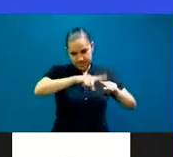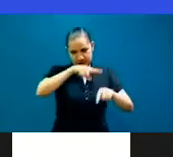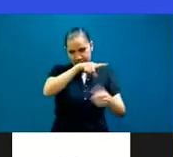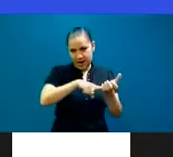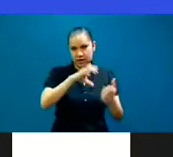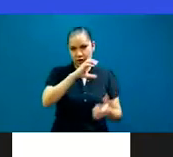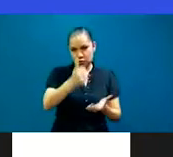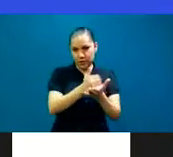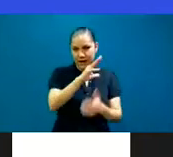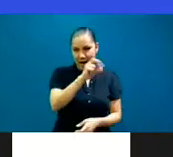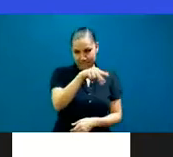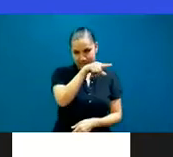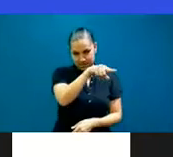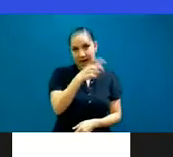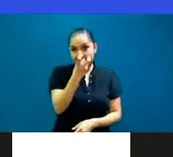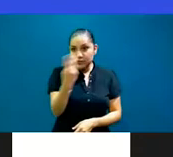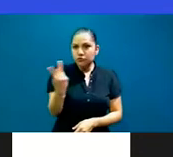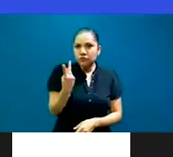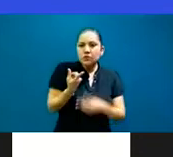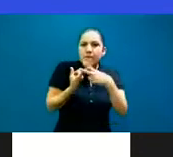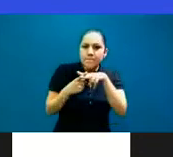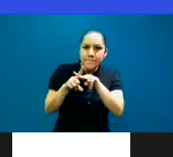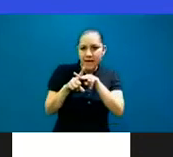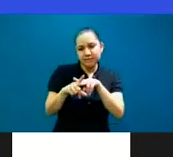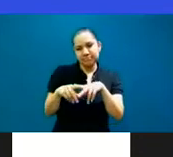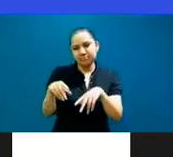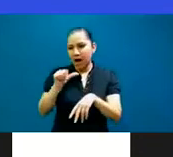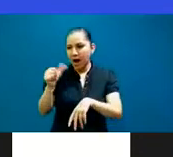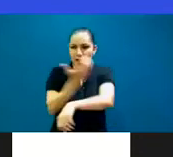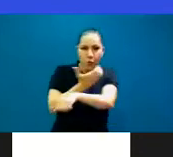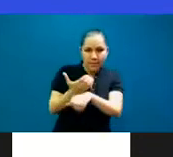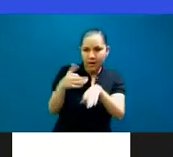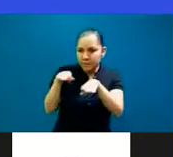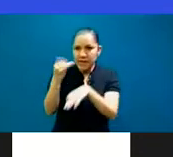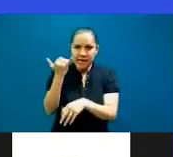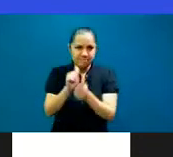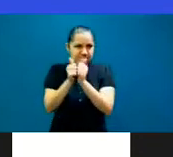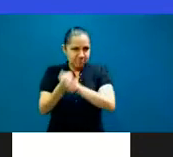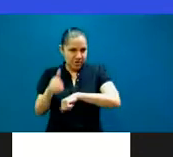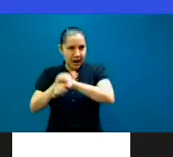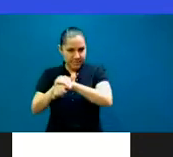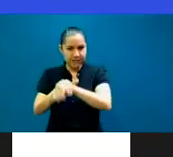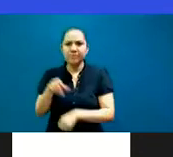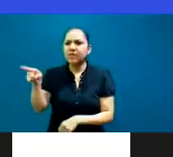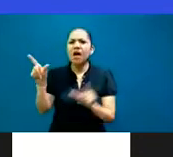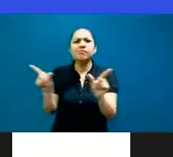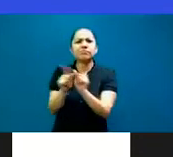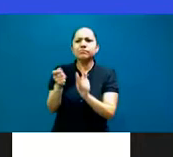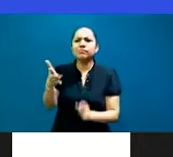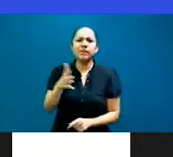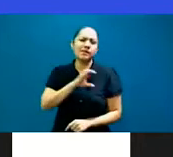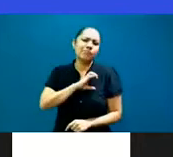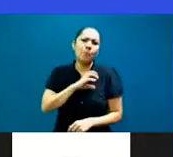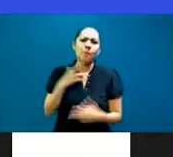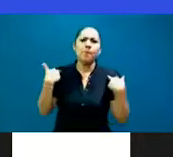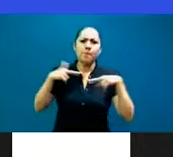comenzó nuestra relación profesional y una amistad cercana. Su apelativo profe no pudo ser más atinado. Para mí